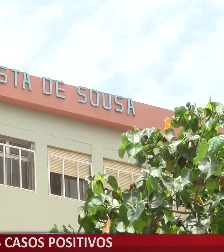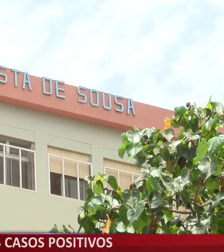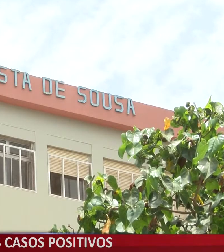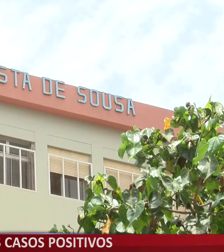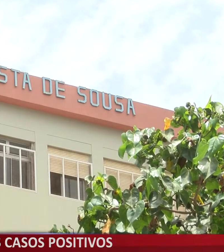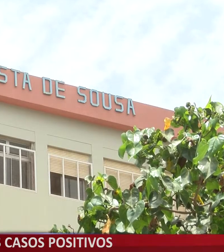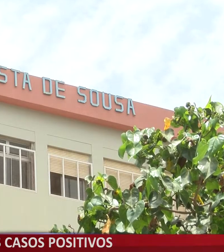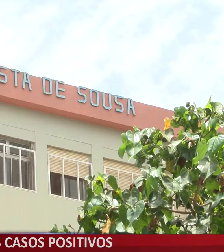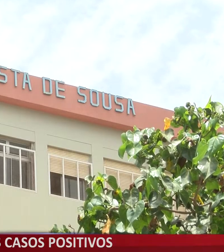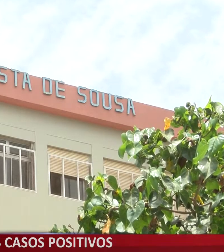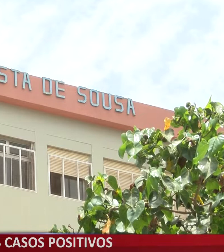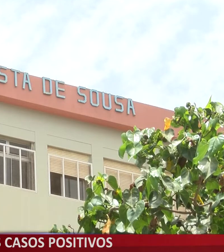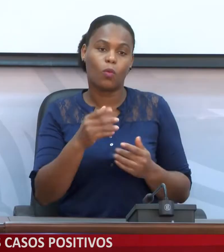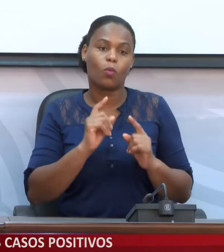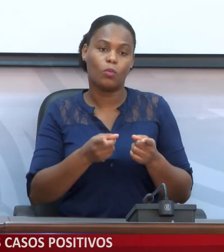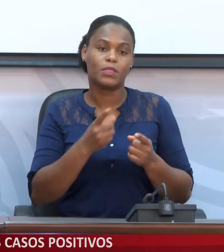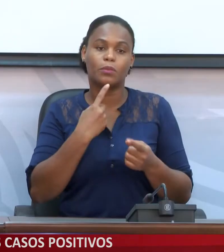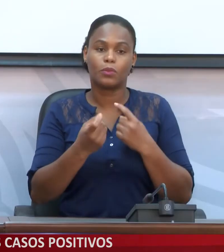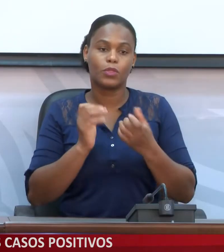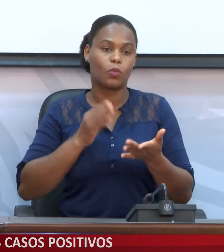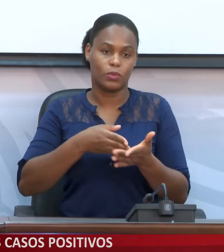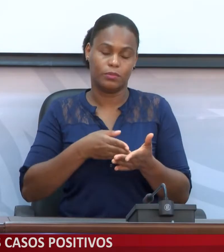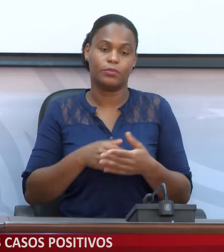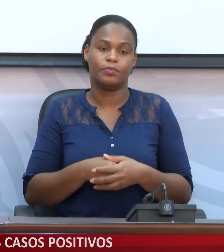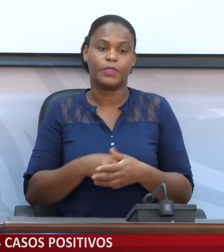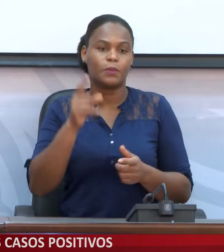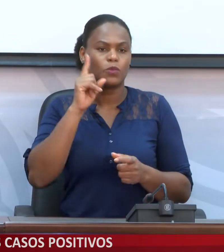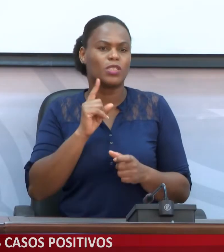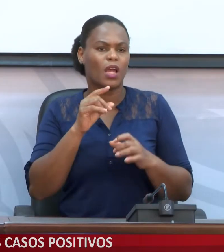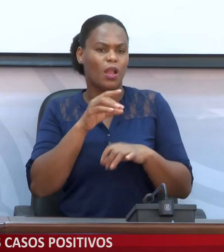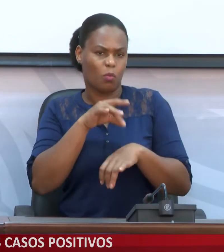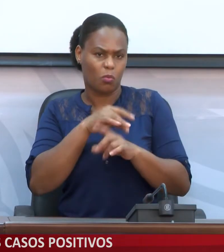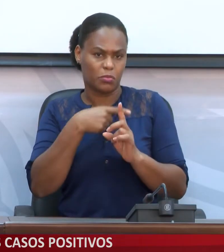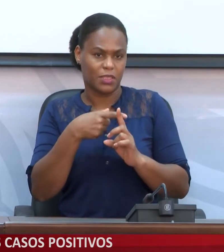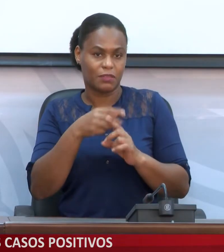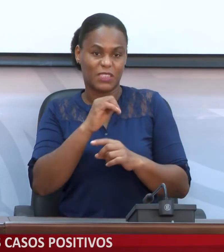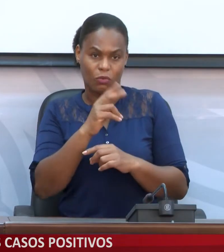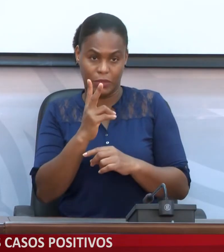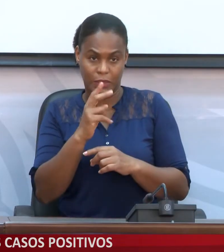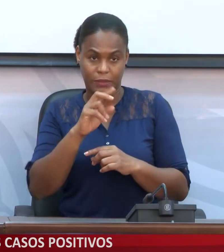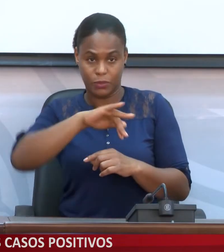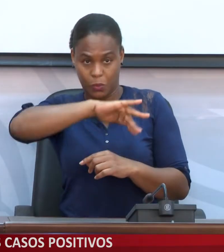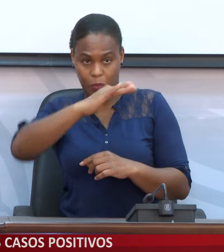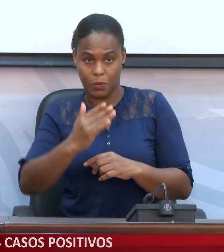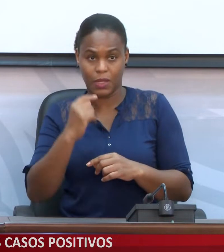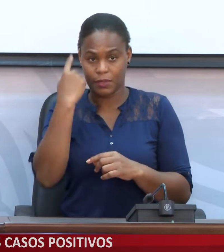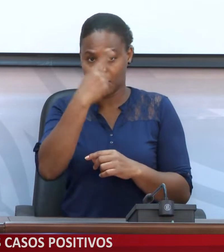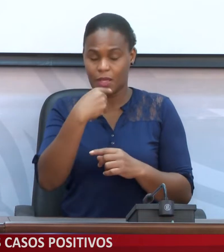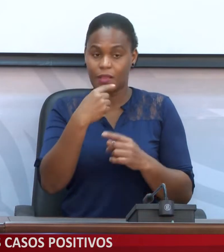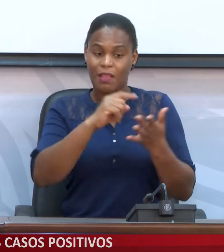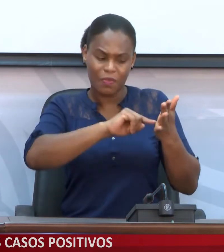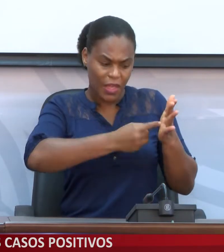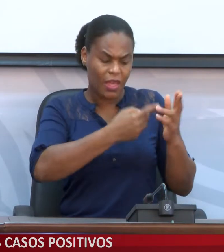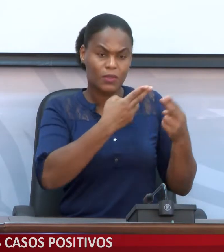São Vicente, o responsável adianta. A paciente de São Vicente, como sabe, já fez vários exames, vários